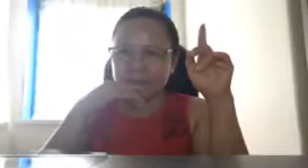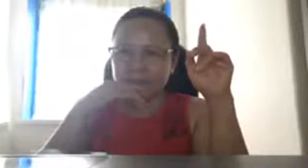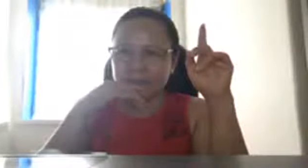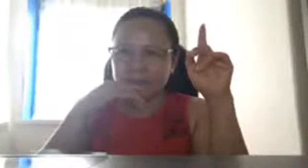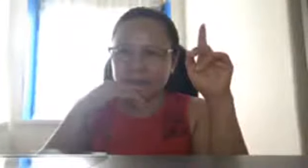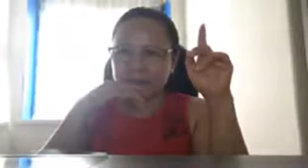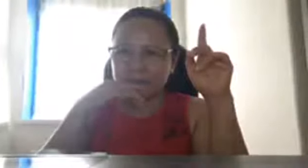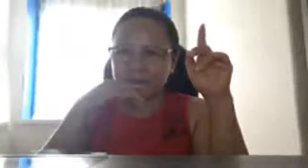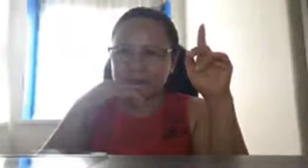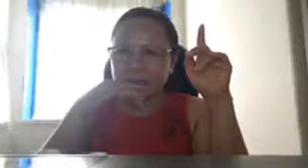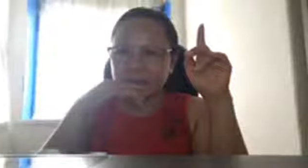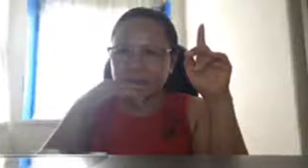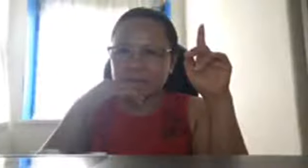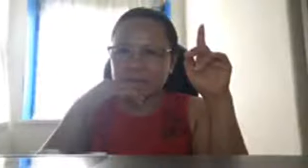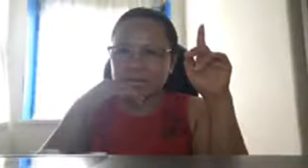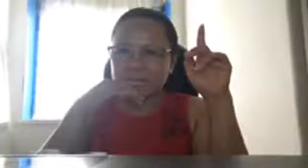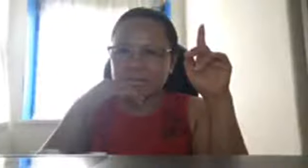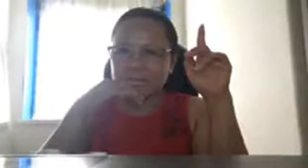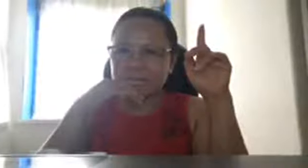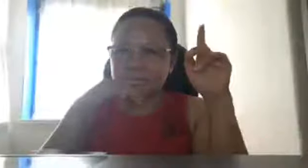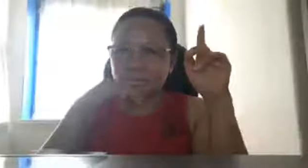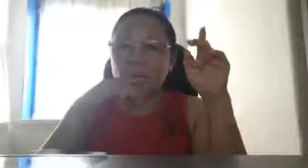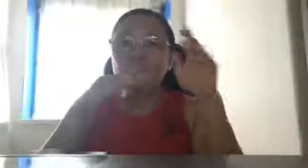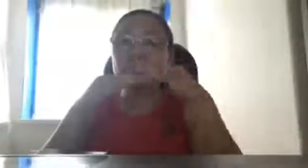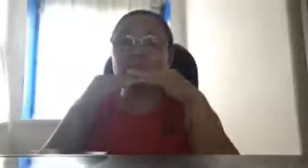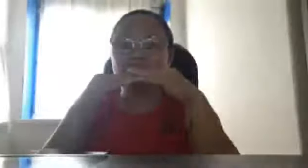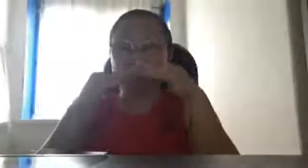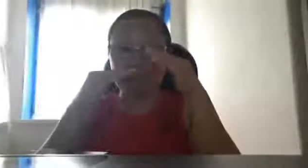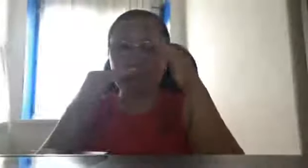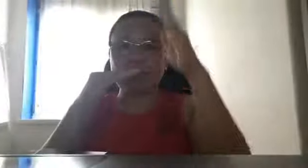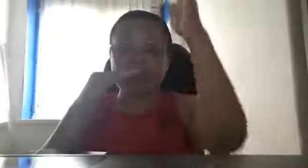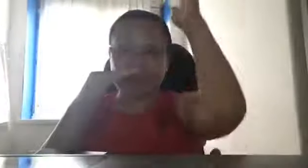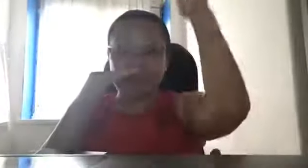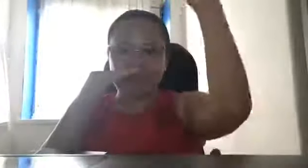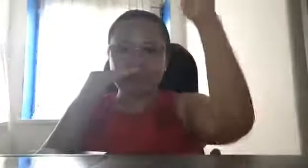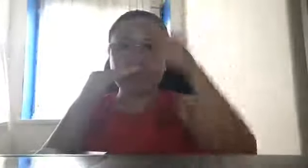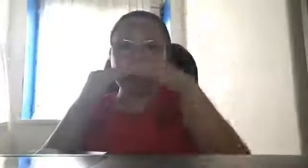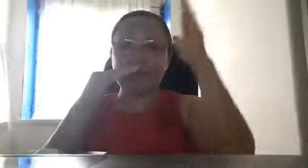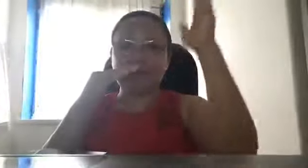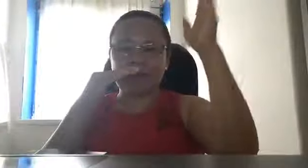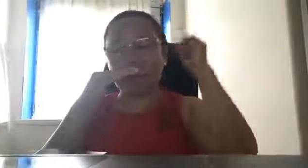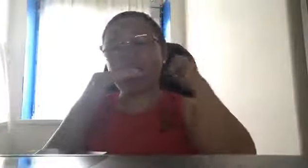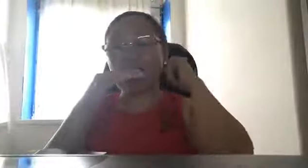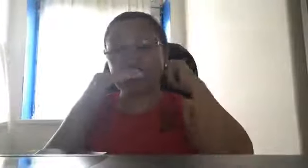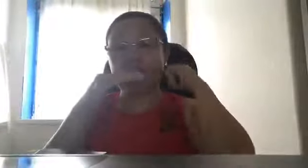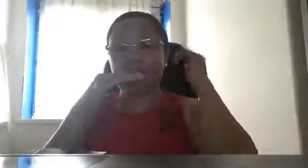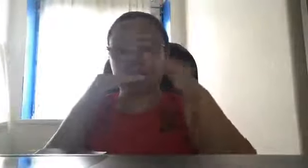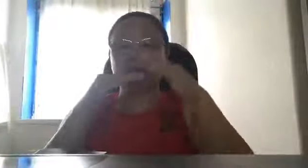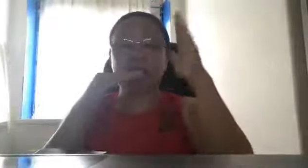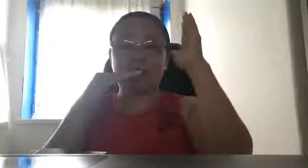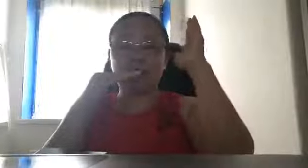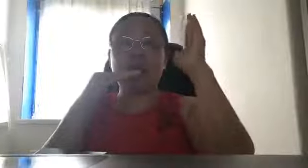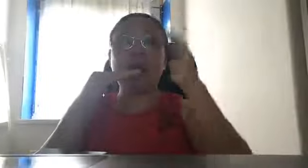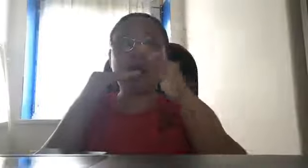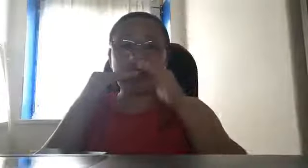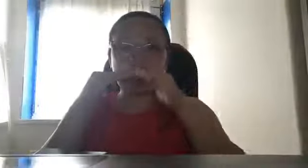kanila ay, ah, outer space radar, sila, ang ginagamit nila, actually, outer